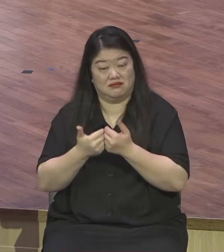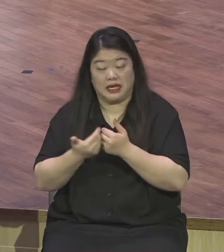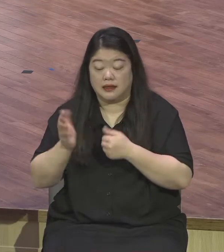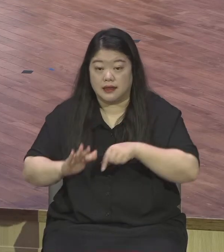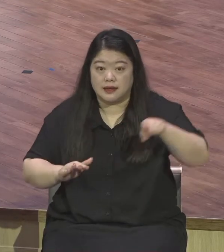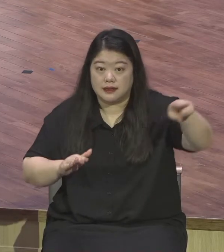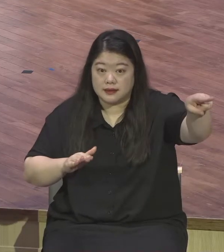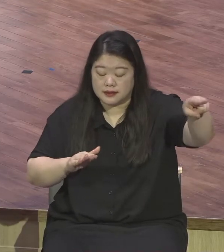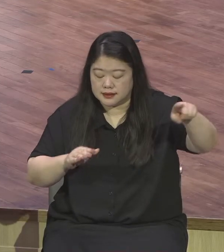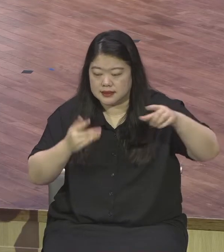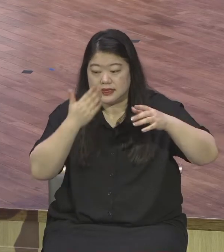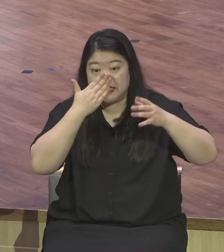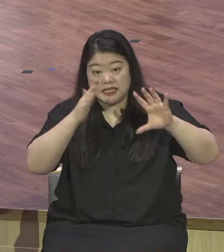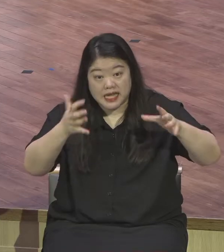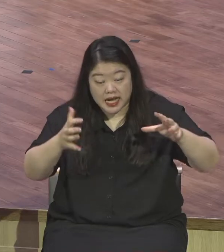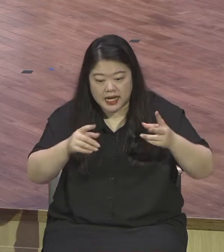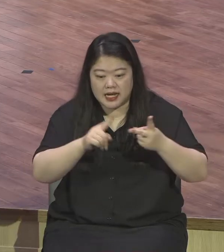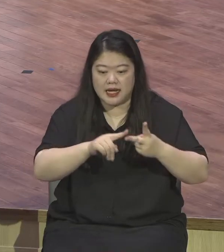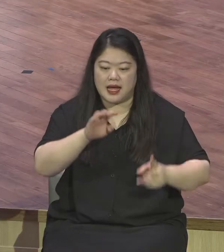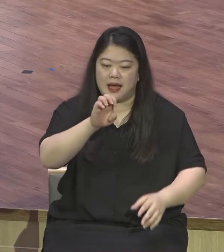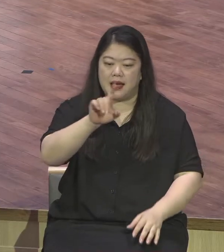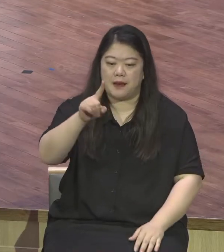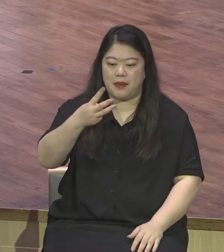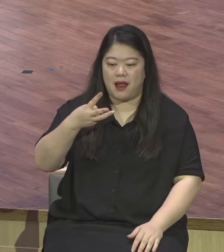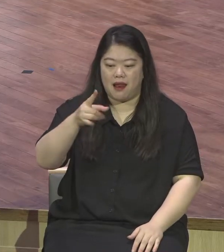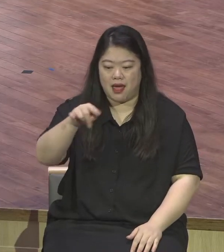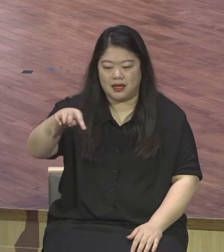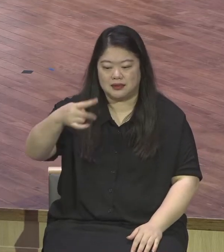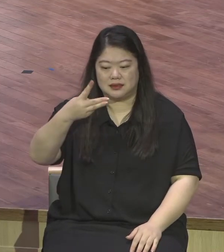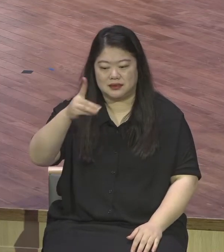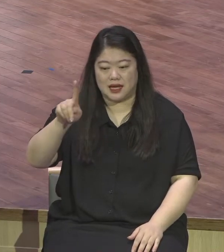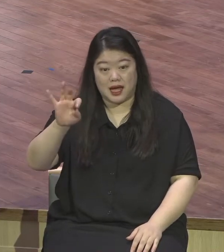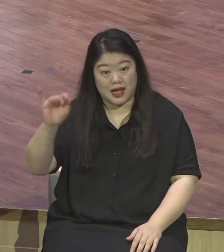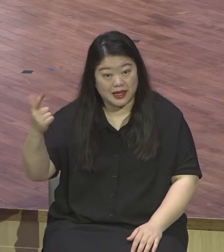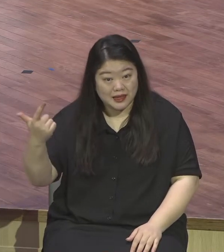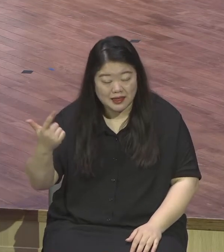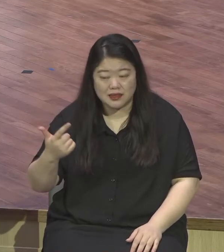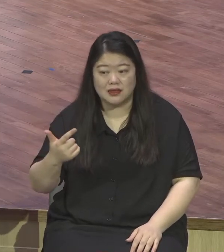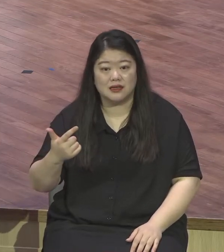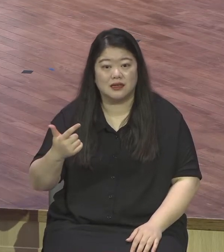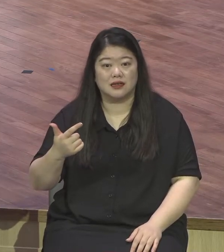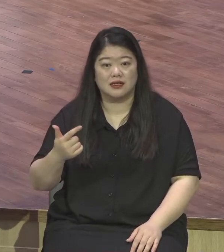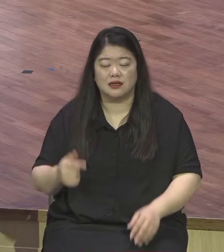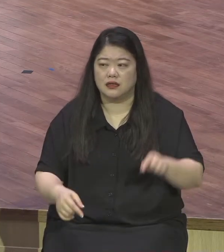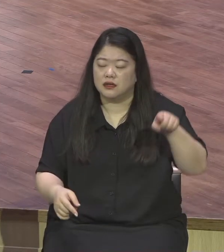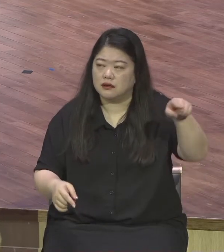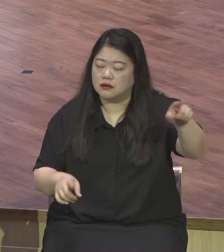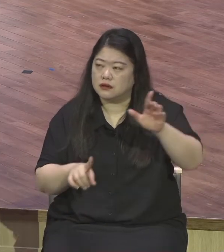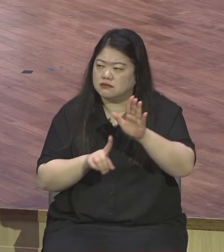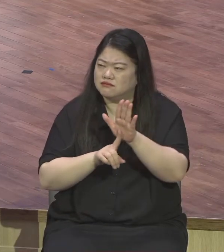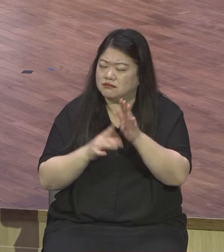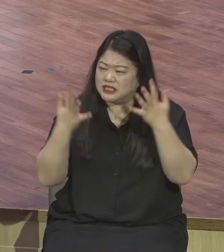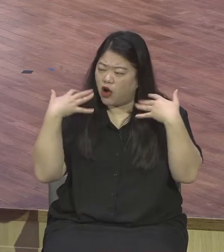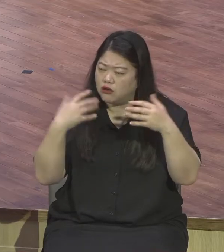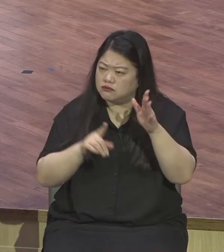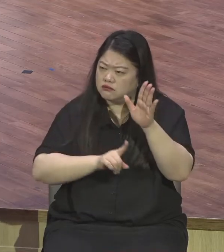다투군을 서지요. 우리나라는 지금 30몇 도 안에서 거기는 40도 50도예요. 그러니까